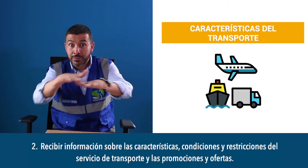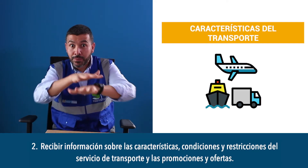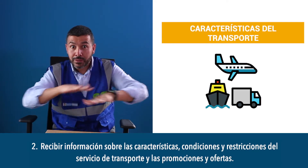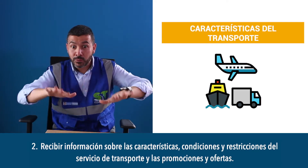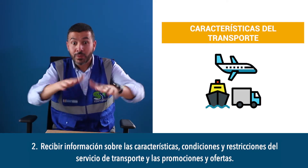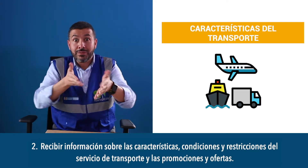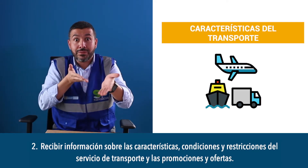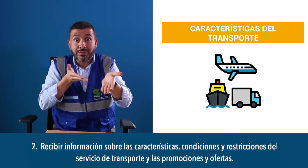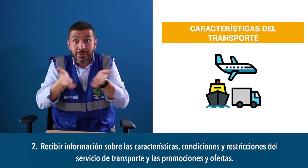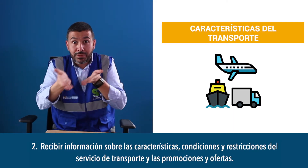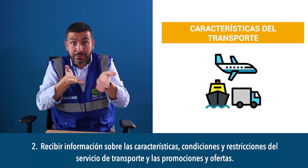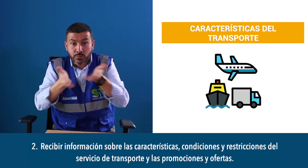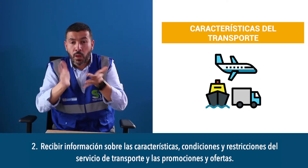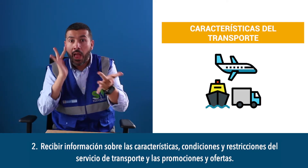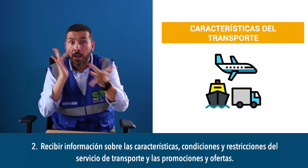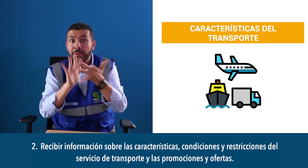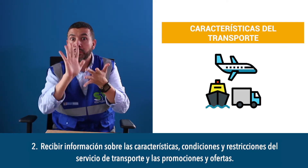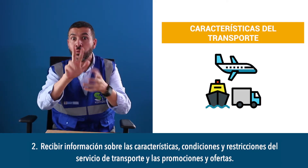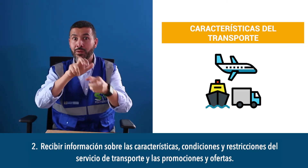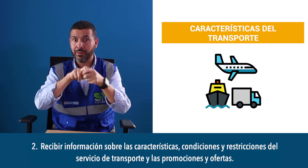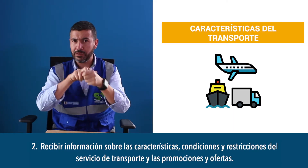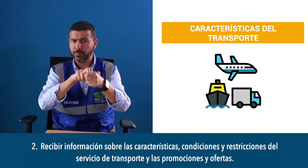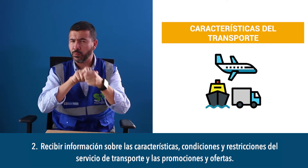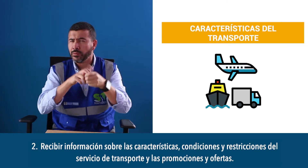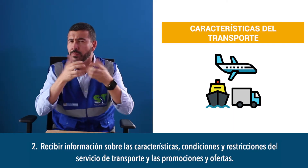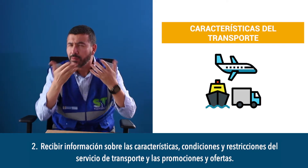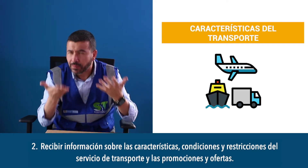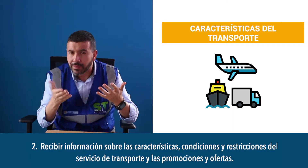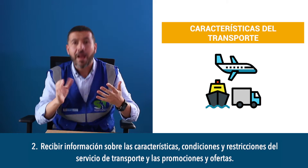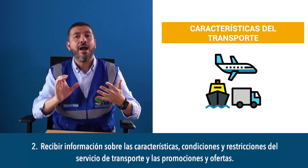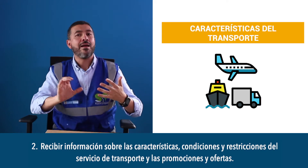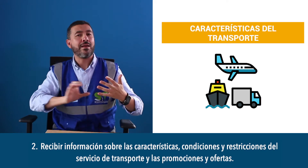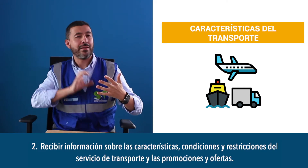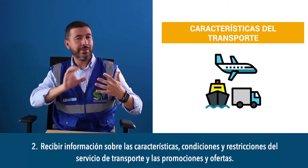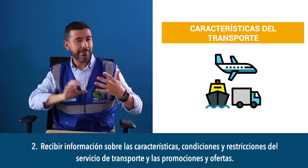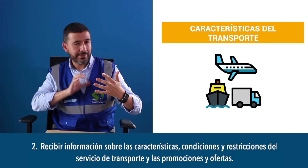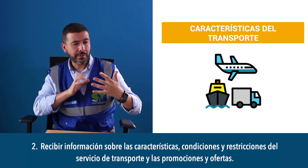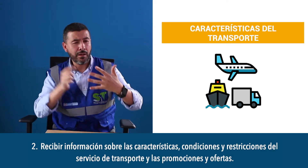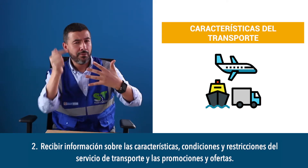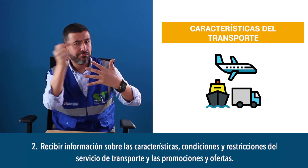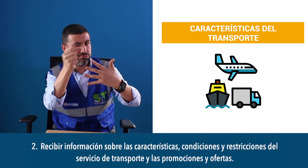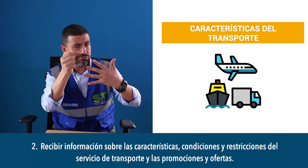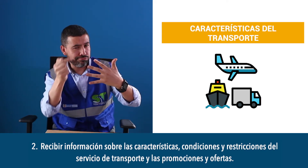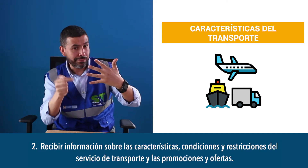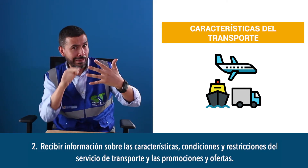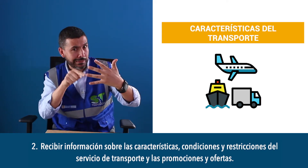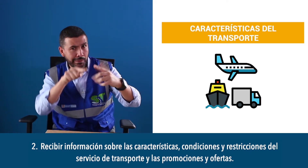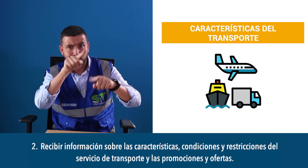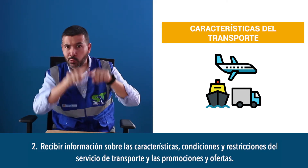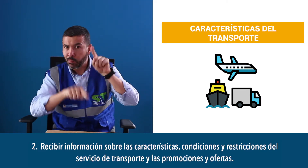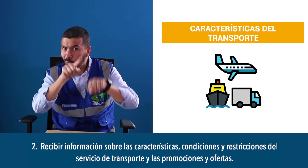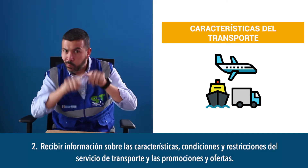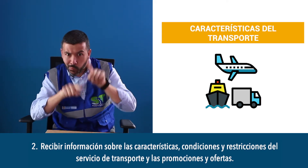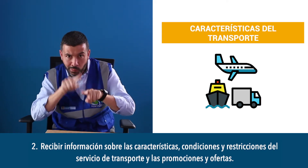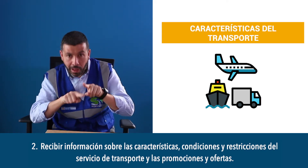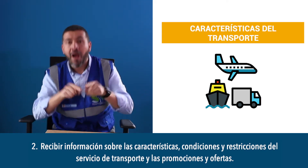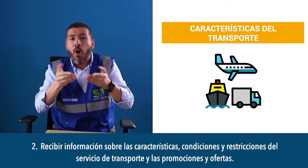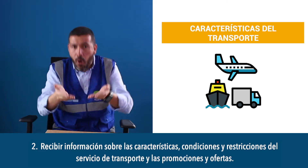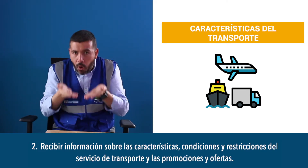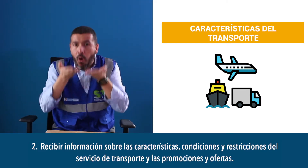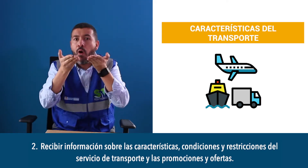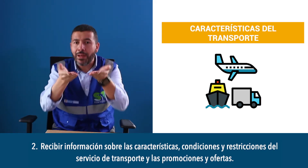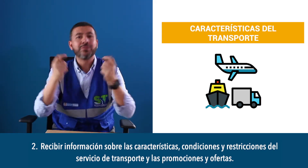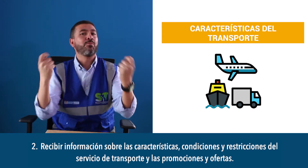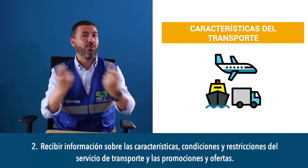segundo recibir información sobre las características condiciones y restricciones del servicio de